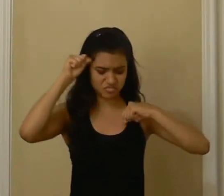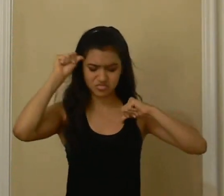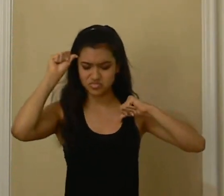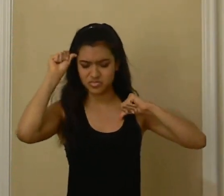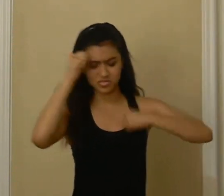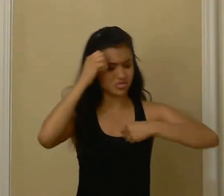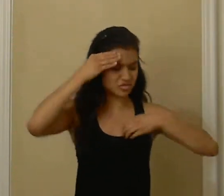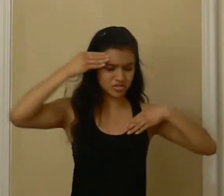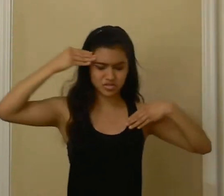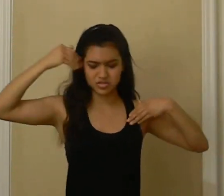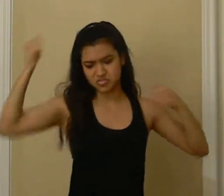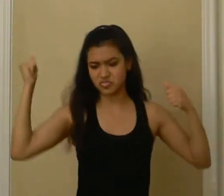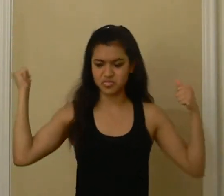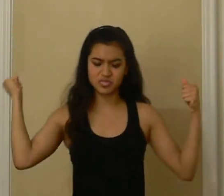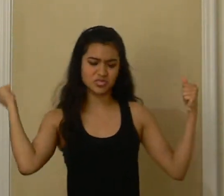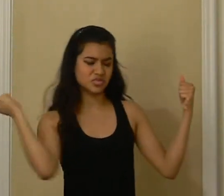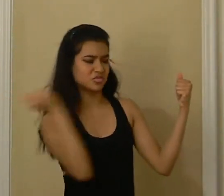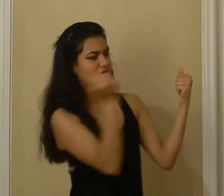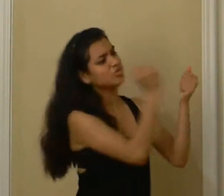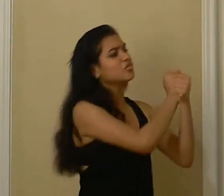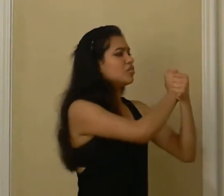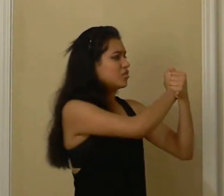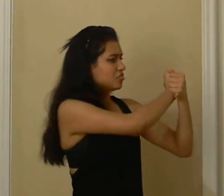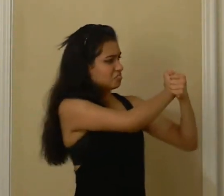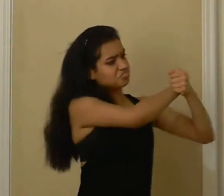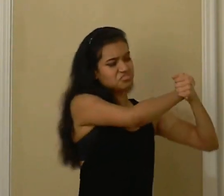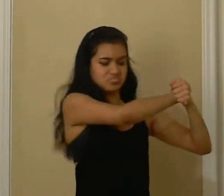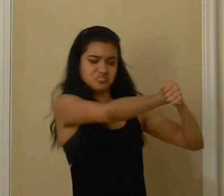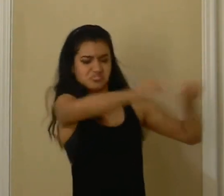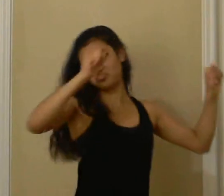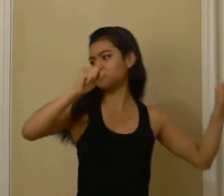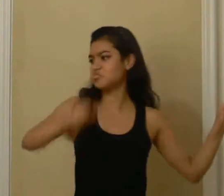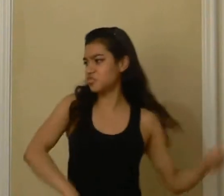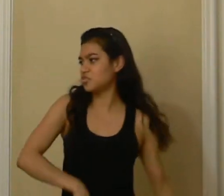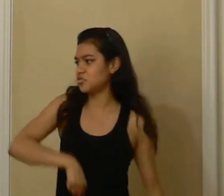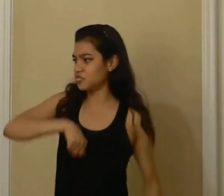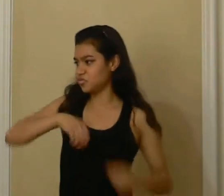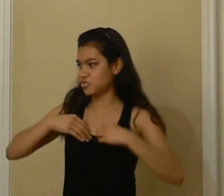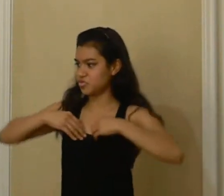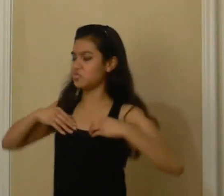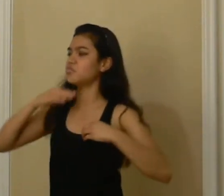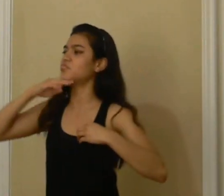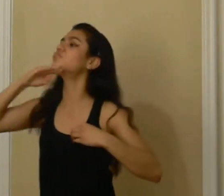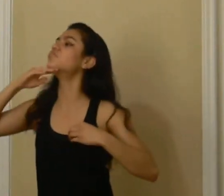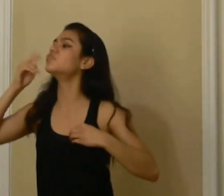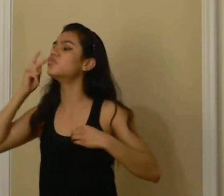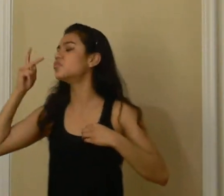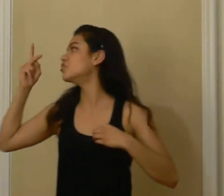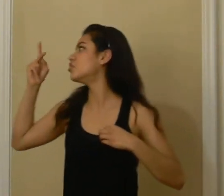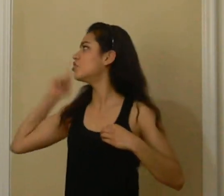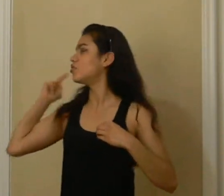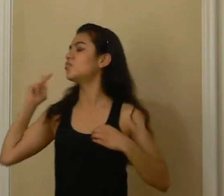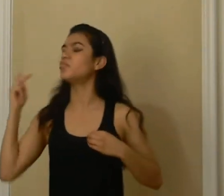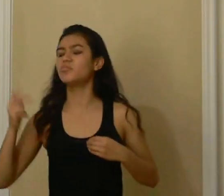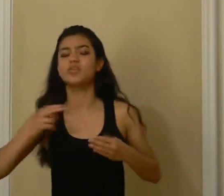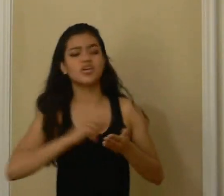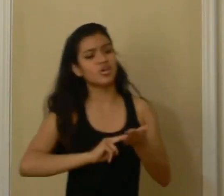mi corazón te olvide Quiero ser como tú, quiero ser yo la fuerte Solo te